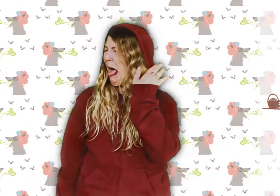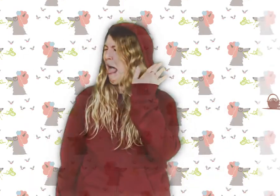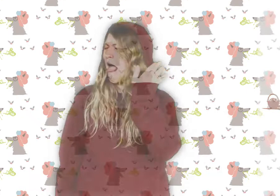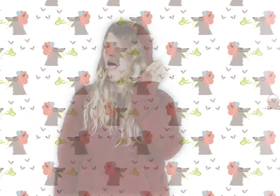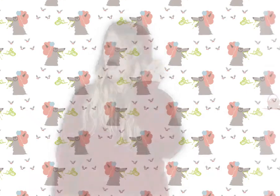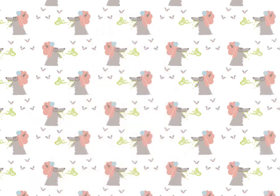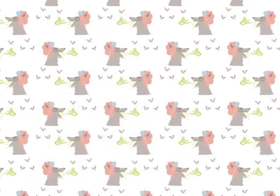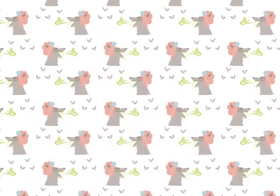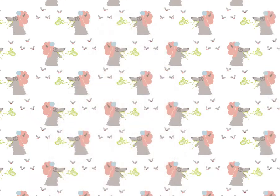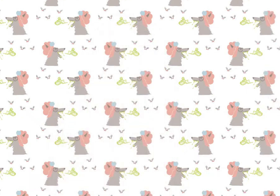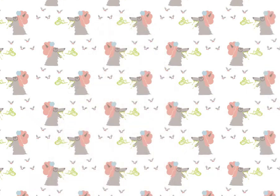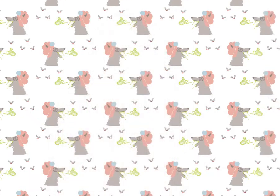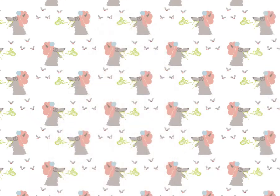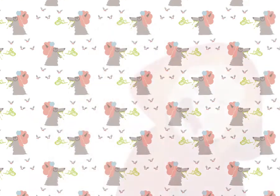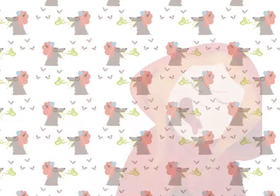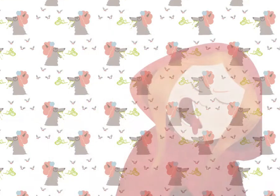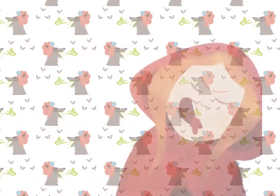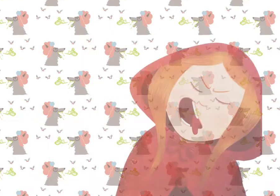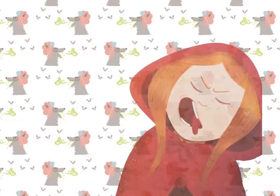dents pourries !